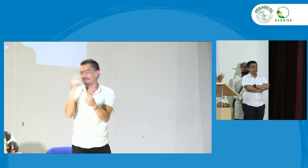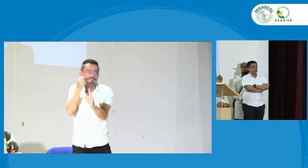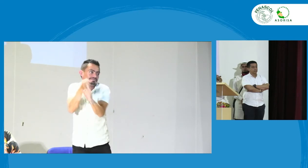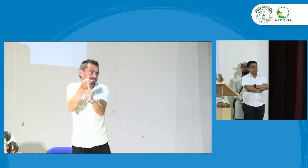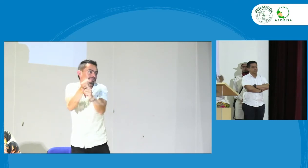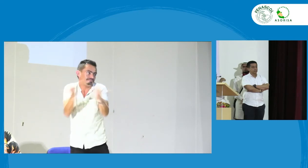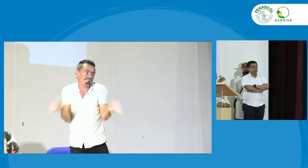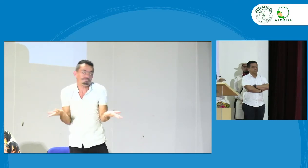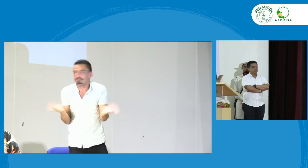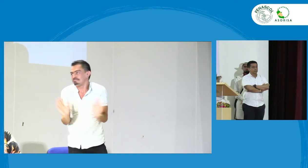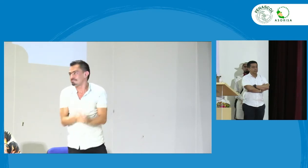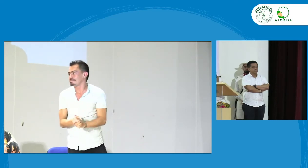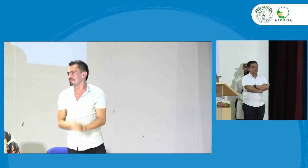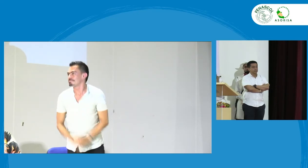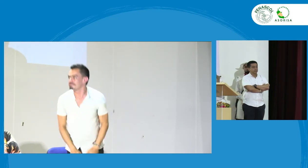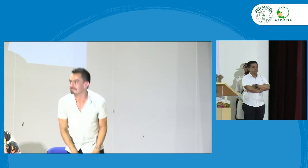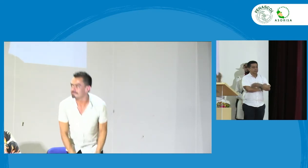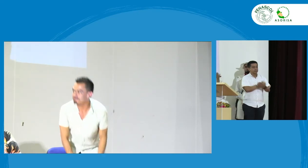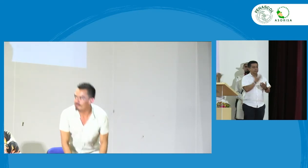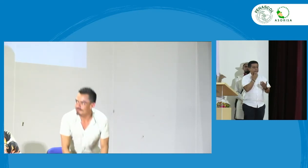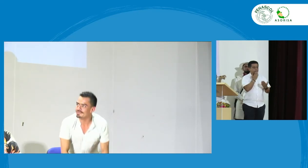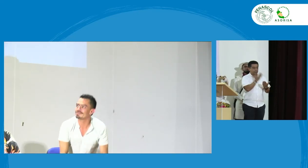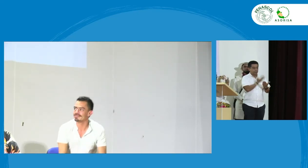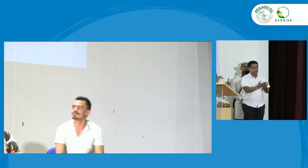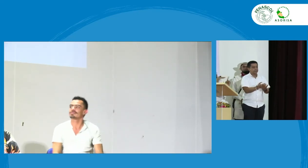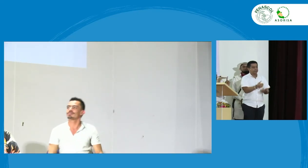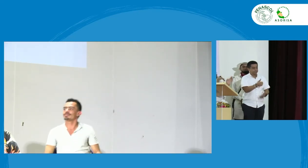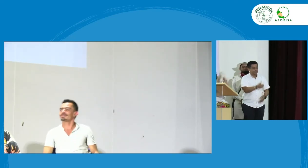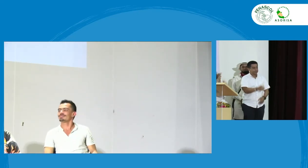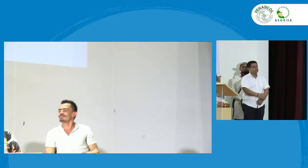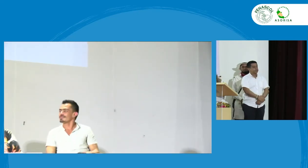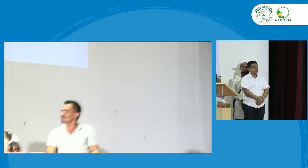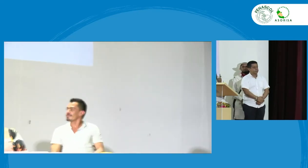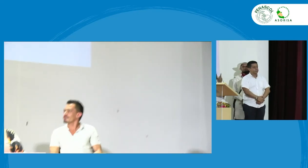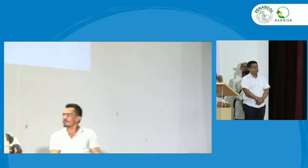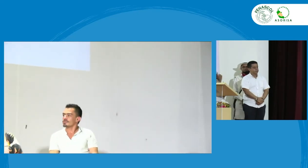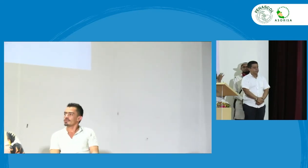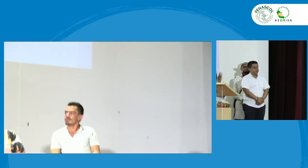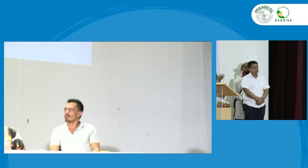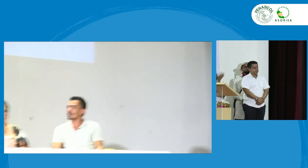propuesta de trabajar juntos en Sori y Penascol yo creo que es adecuada y es muy precisa de verdad Milgram